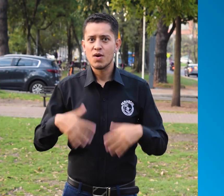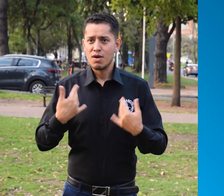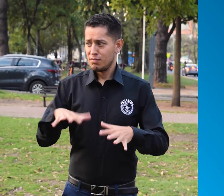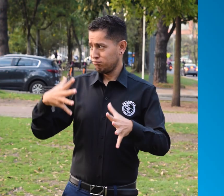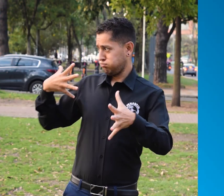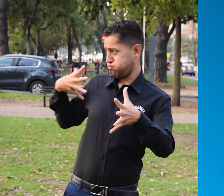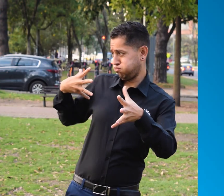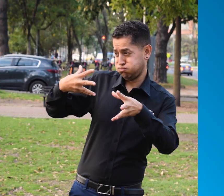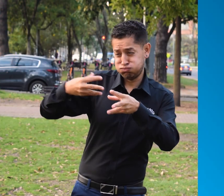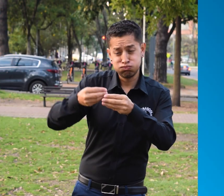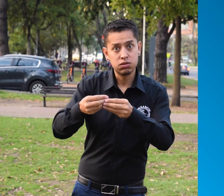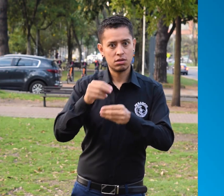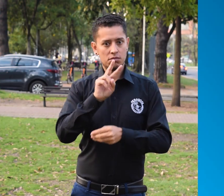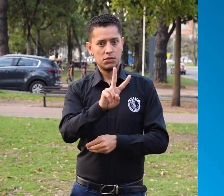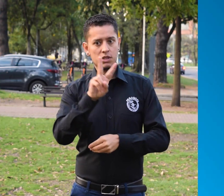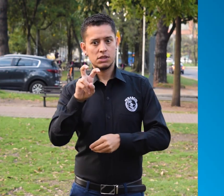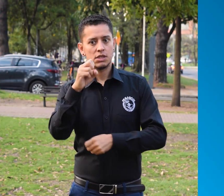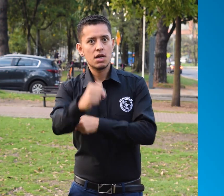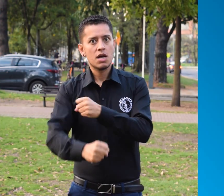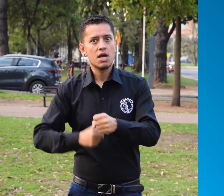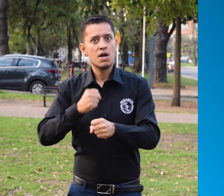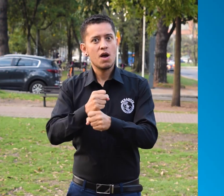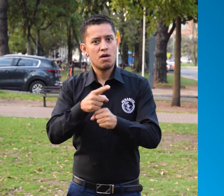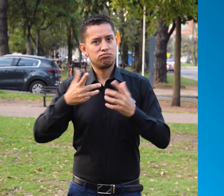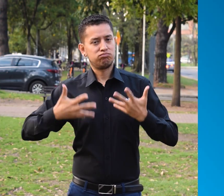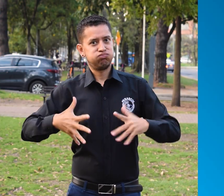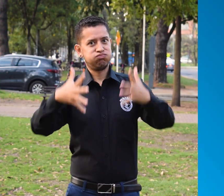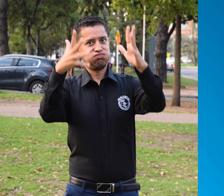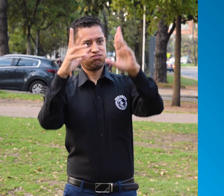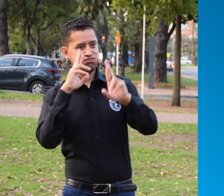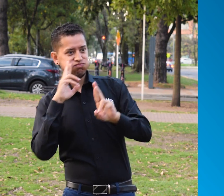¡Guau! Ya son 27 años de este reconocimiento de la lengua de señas.